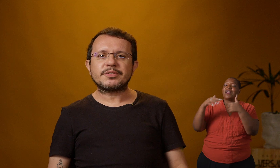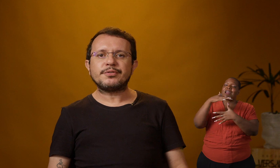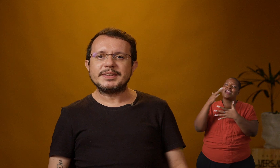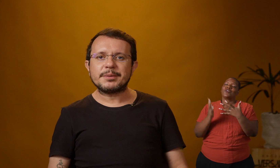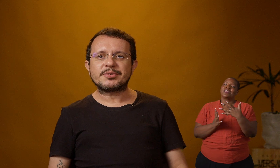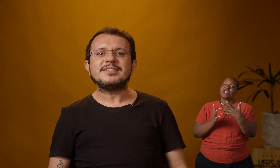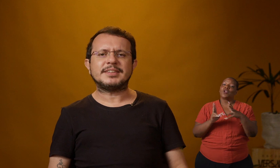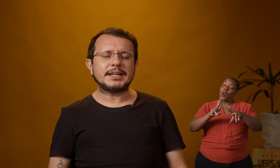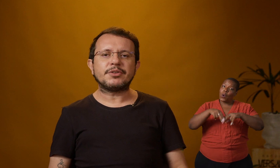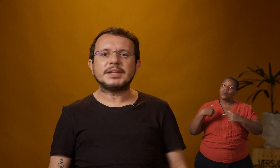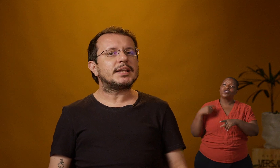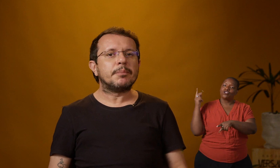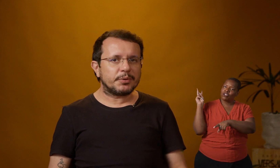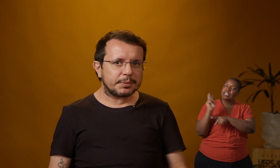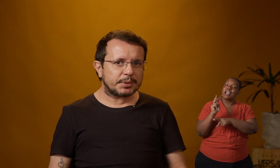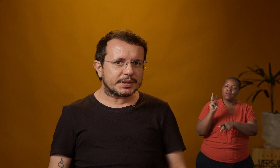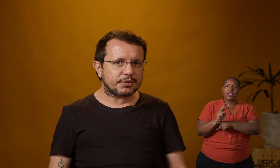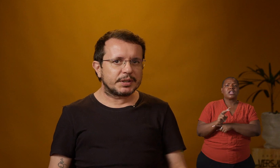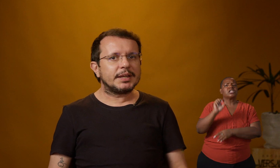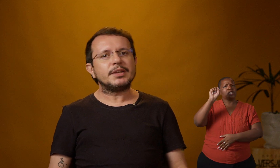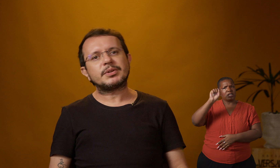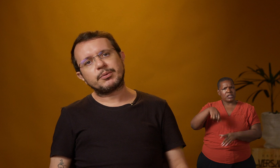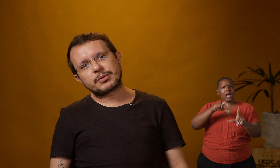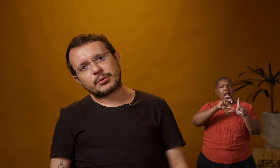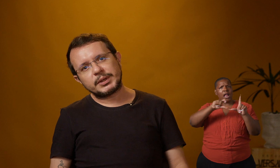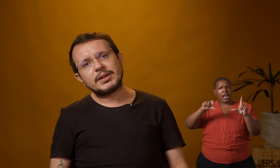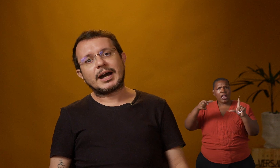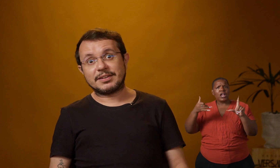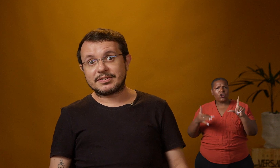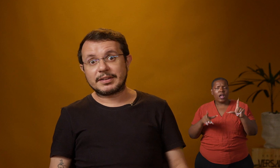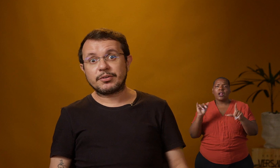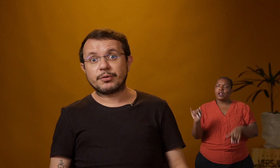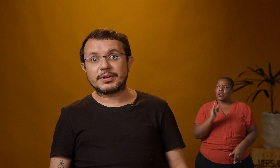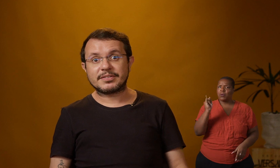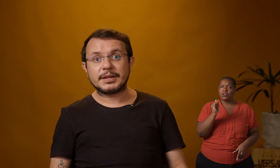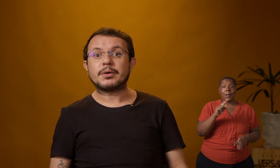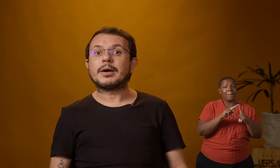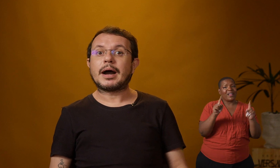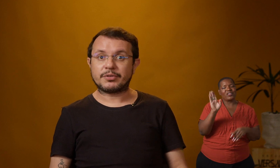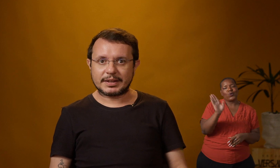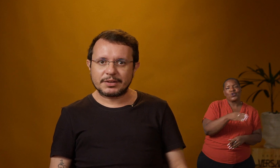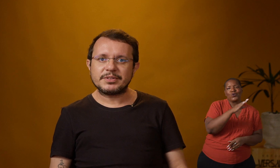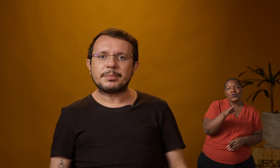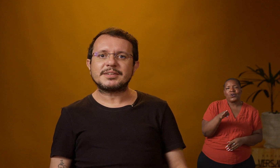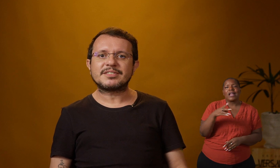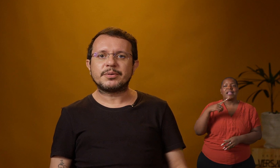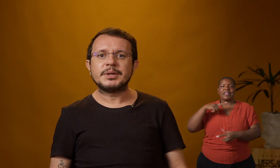nós defendemos que sim, a legenda é muito importante. E isso não exclui a necessidade de oferecer a janela de interpretação